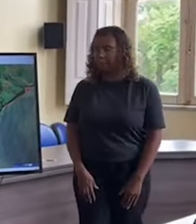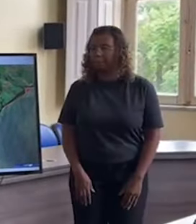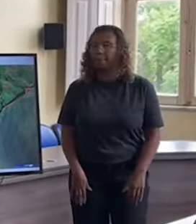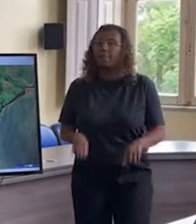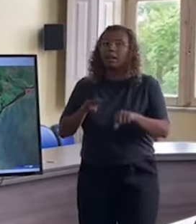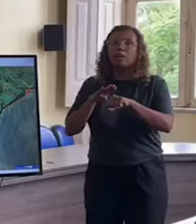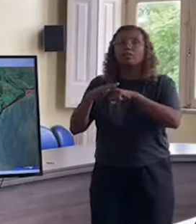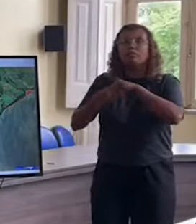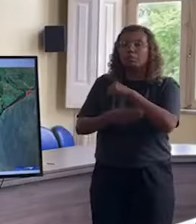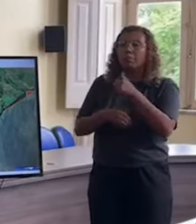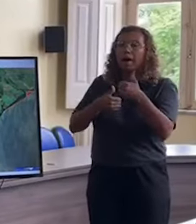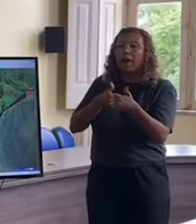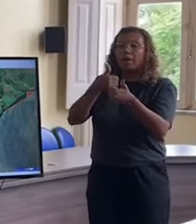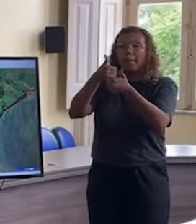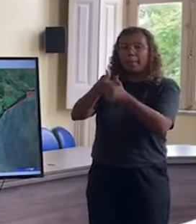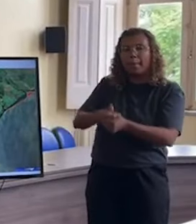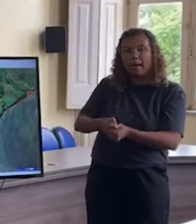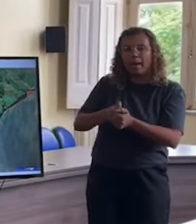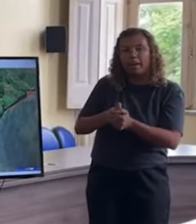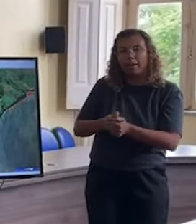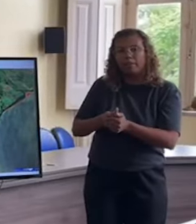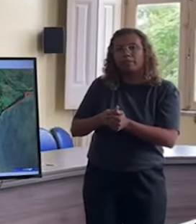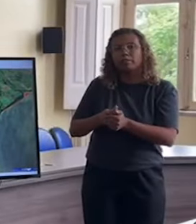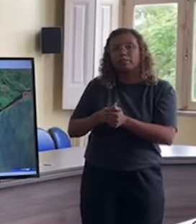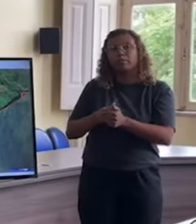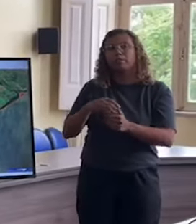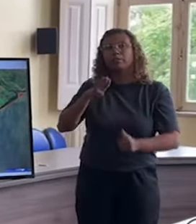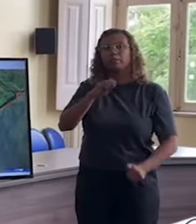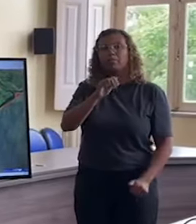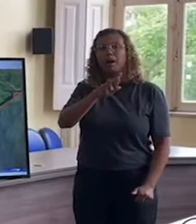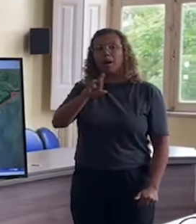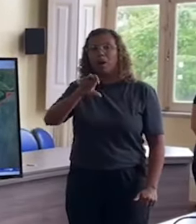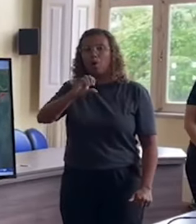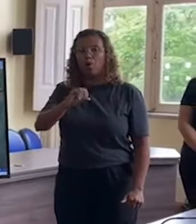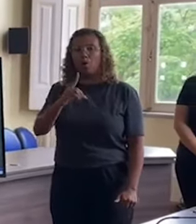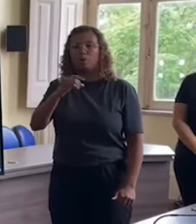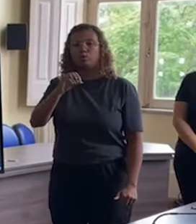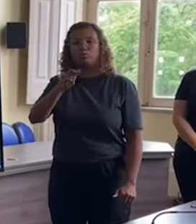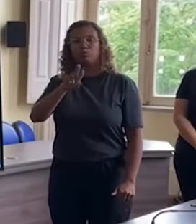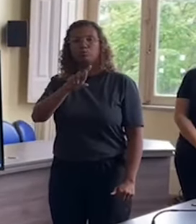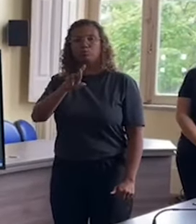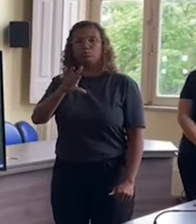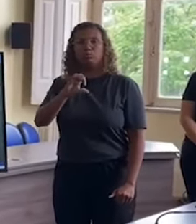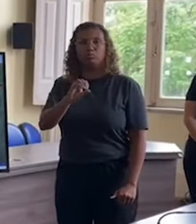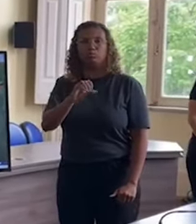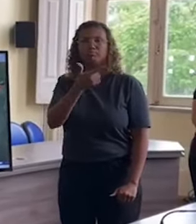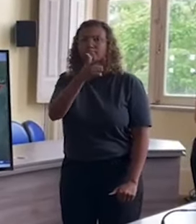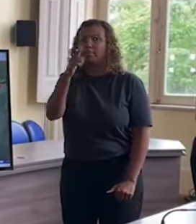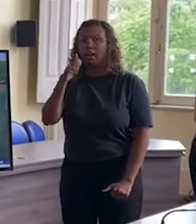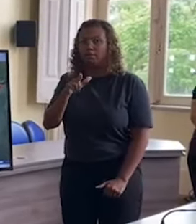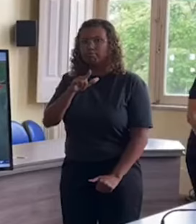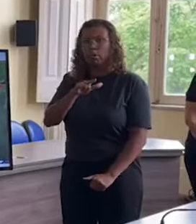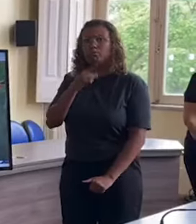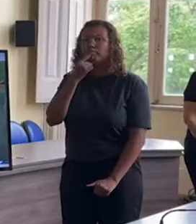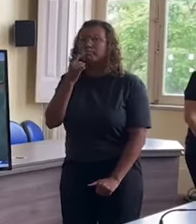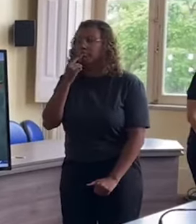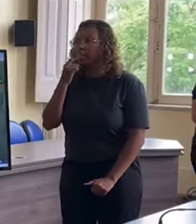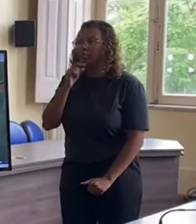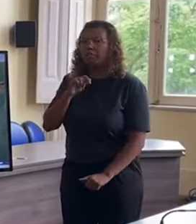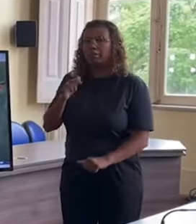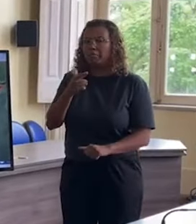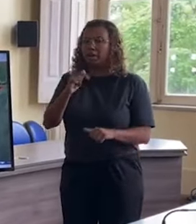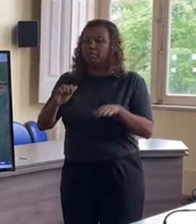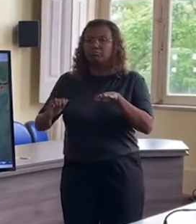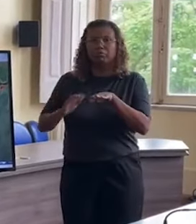Só para dizer, o Balneário dos Prazeres, o bairro duro, não tem mancha, está tranquilo, não tem previsão de cheia.